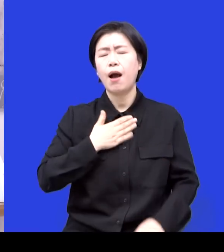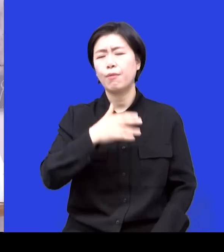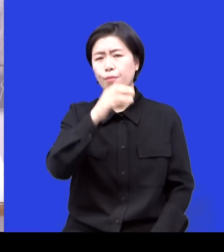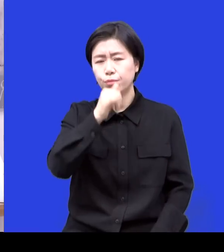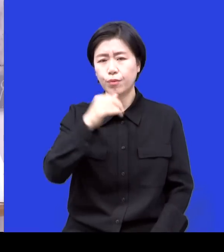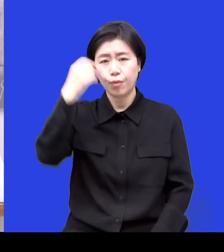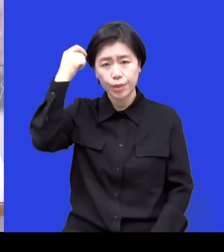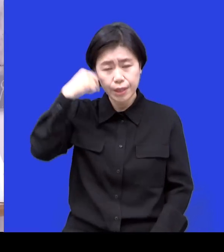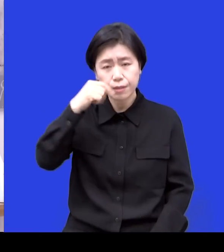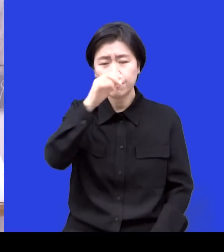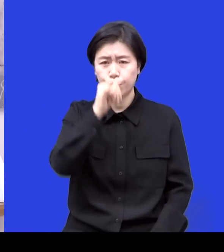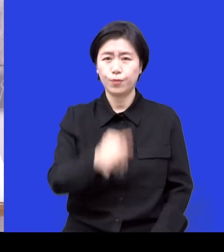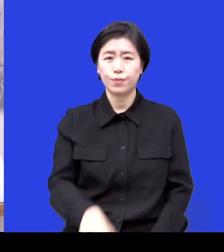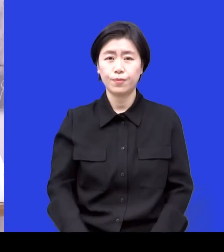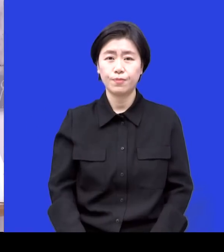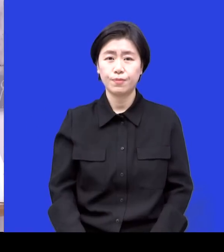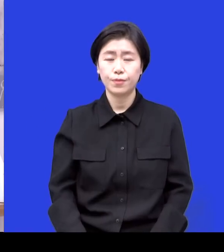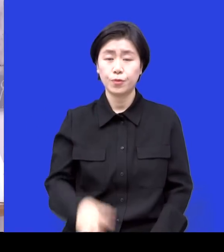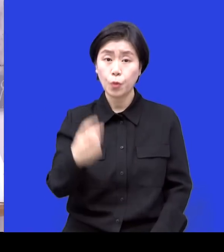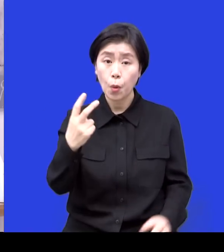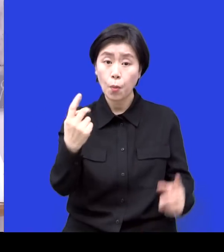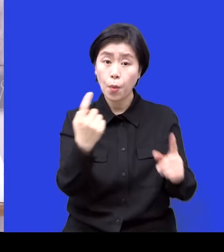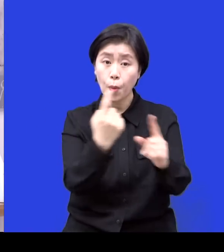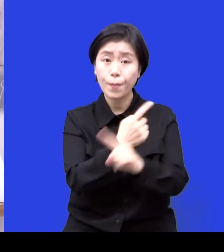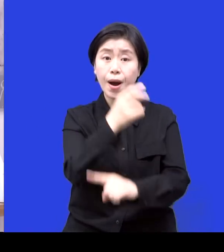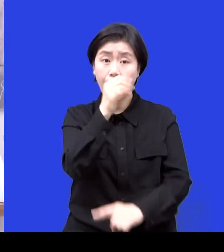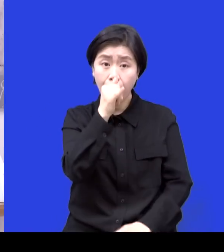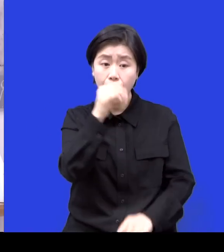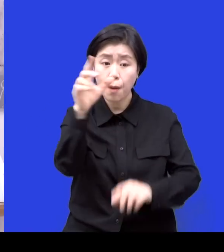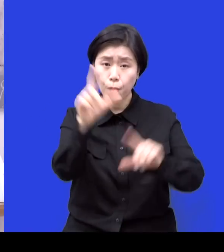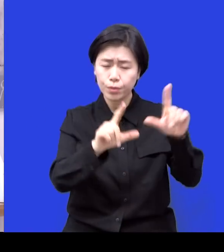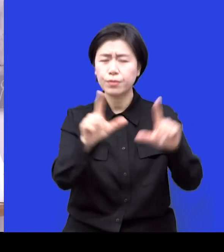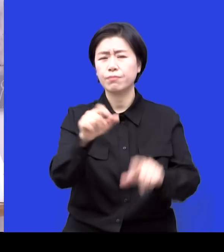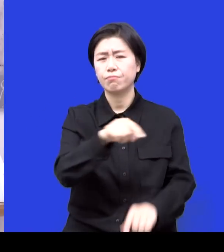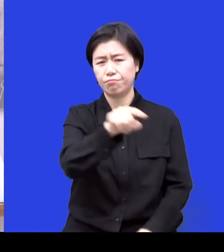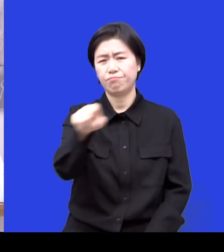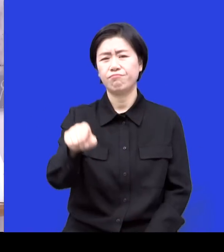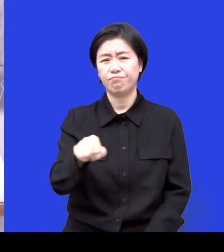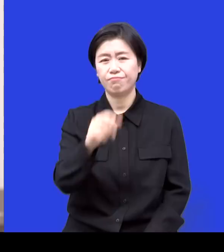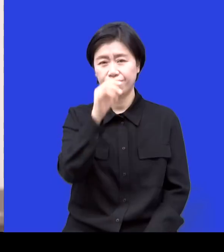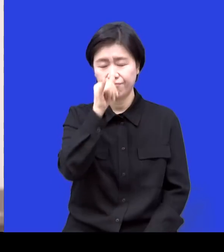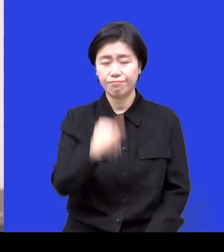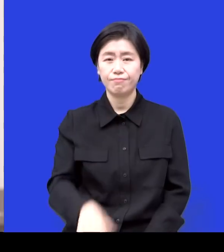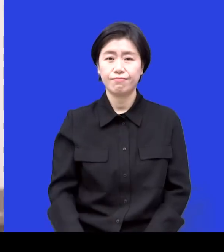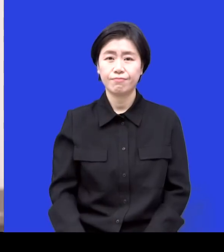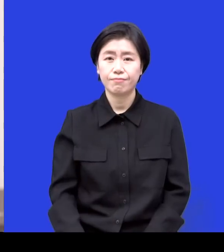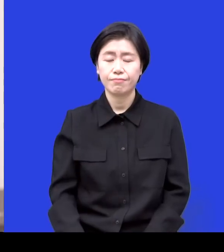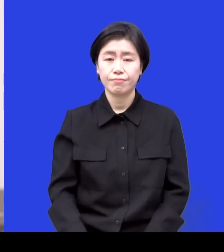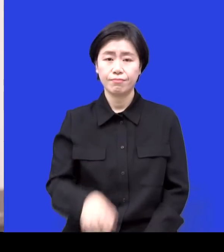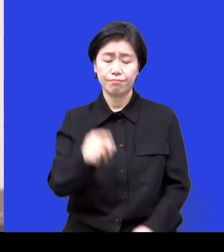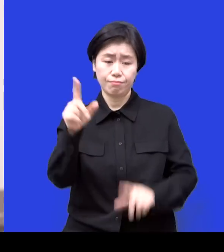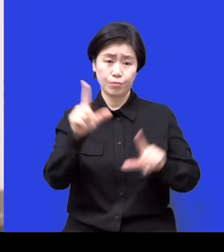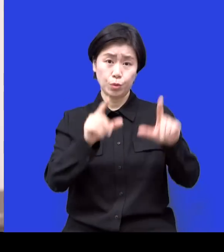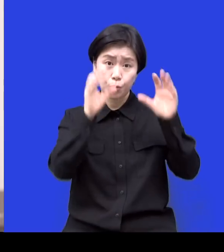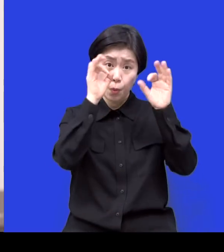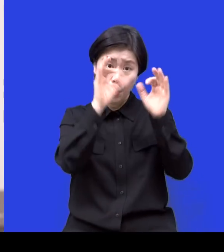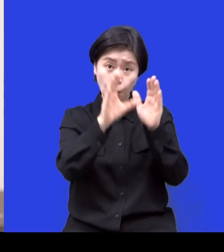알고 변화되는 모습을 보여줄 때 너무 기쁘죠 일단은 첫 번째 근데 그 모습을 보면서 내가